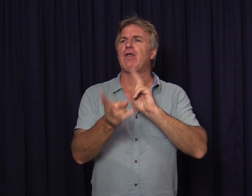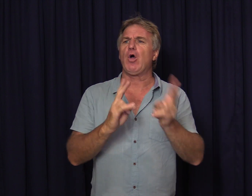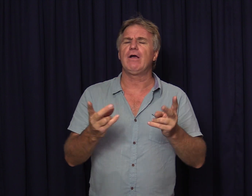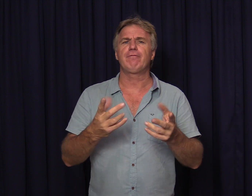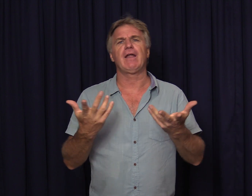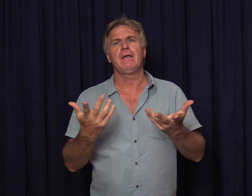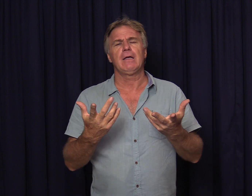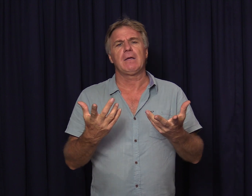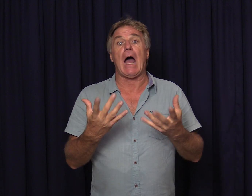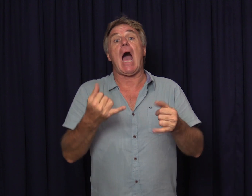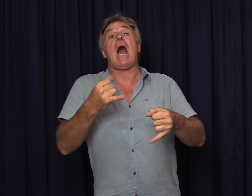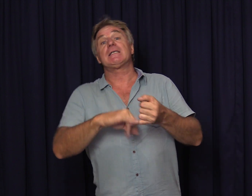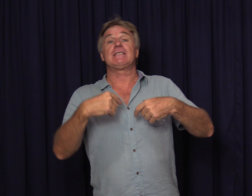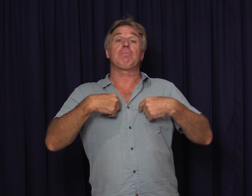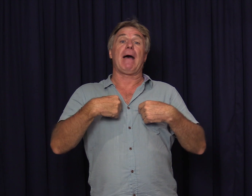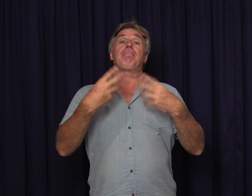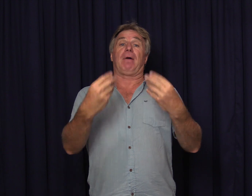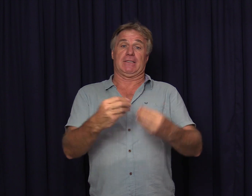verhouding van as dit my pas